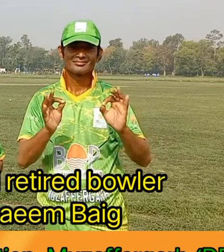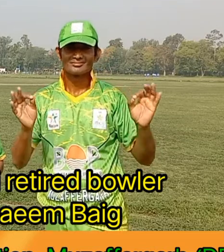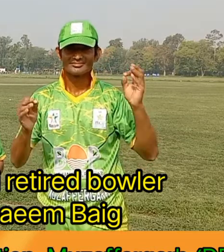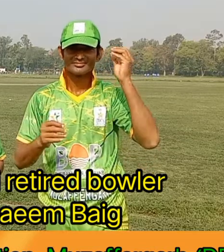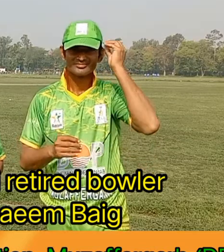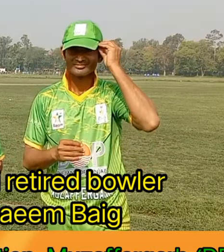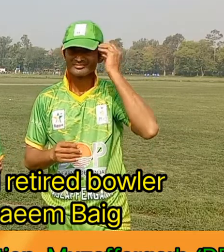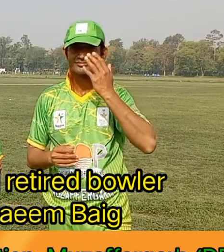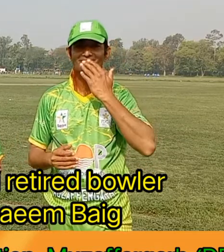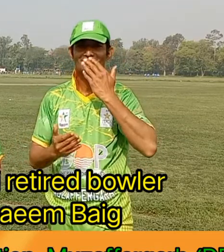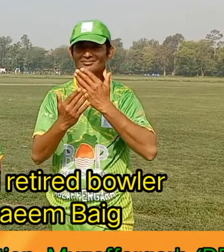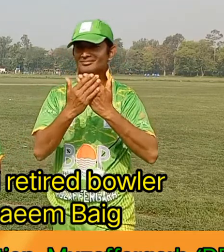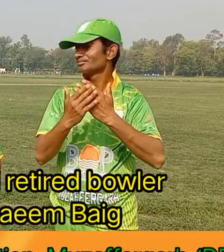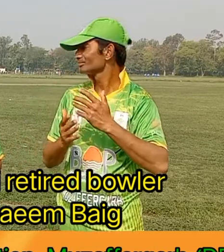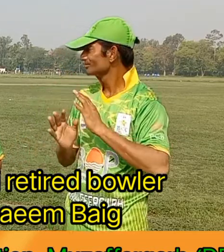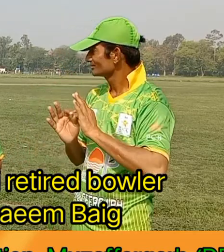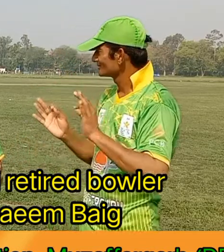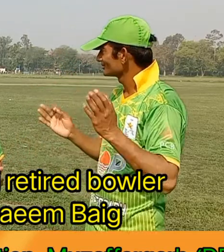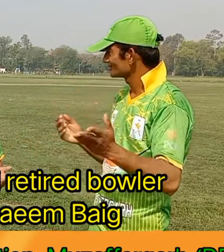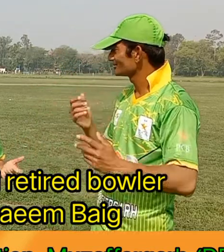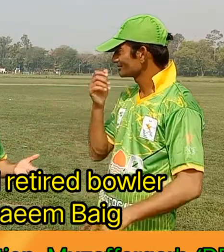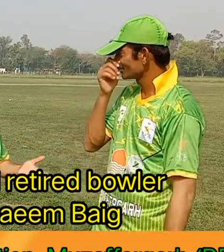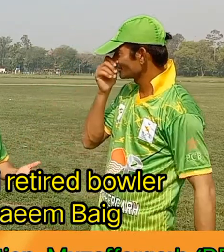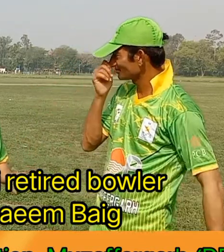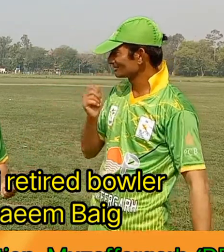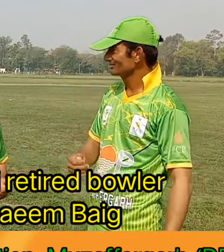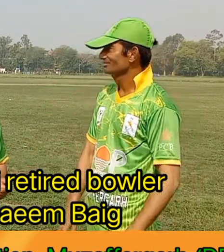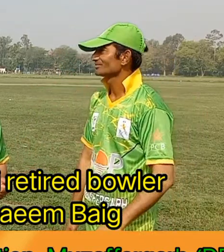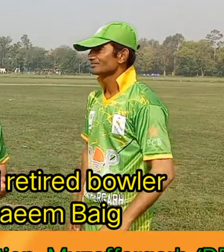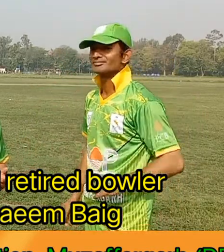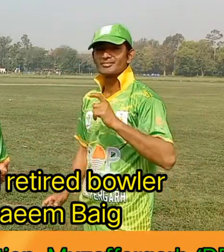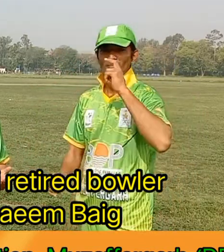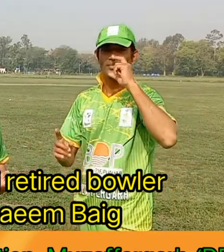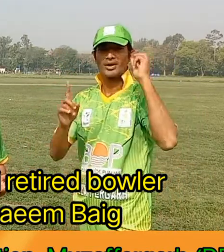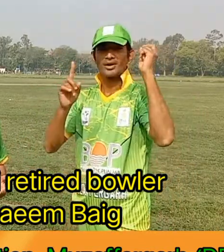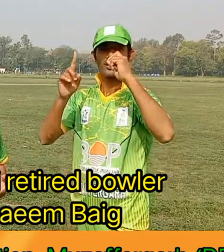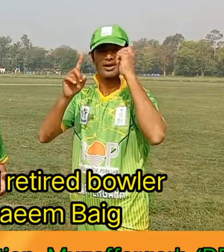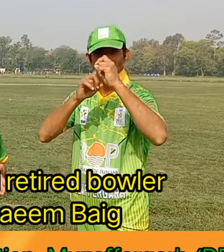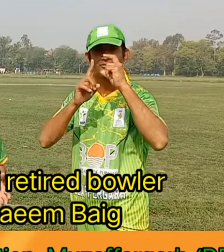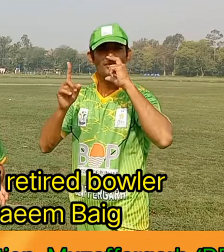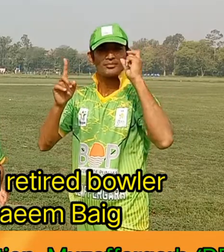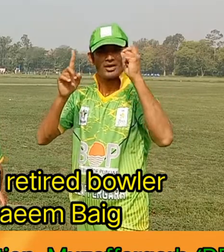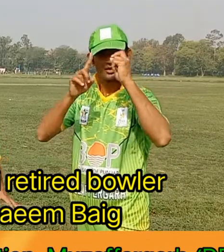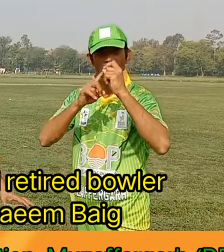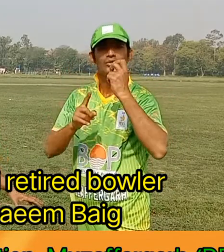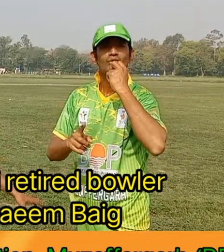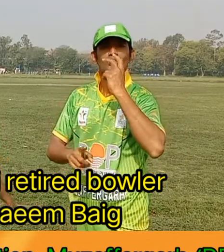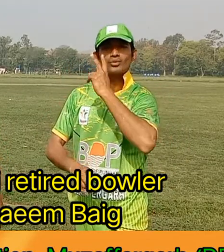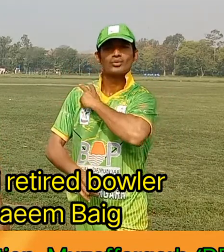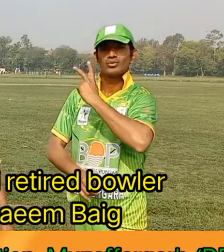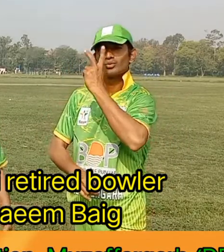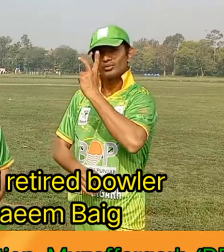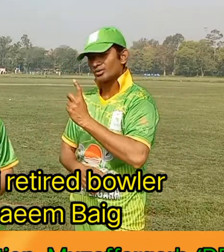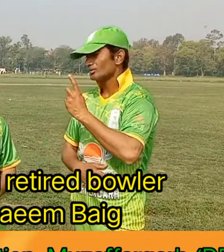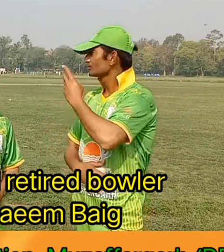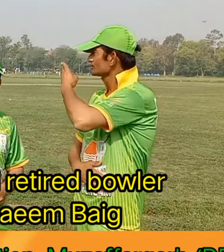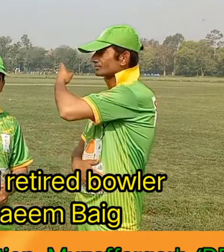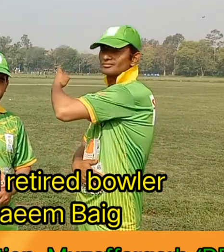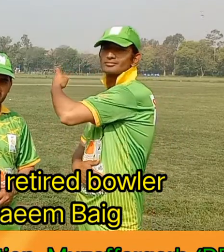یہاں لاہور کے اندر اور پہلی بار انہوں نے مظفرگڑ کی نمائندگی کر کے یہاں دکھا ہے کہ یہاں پاکستان